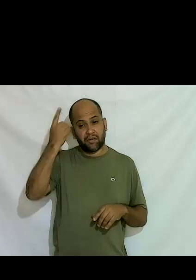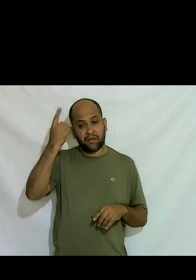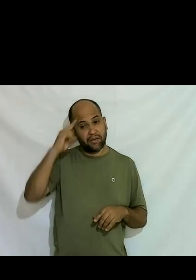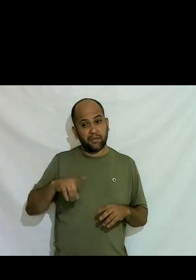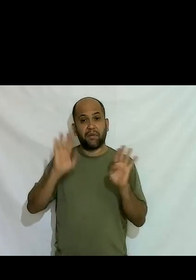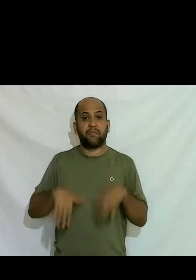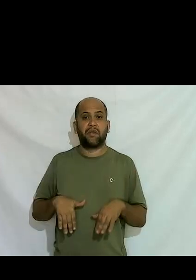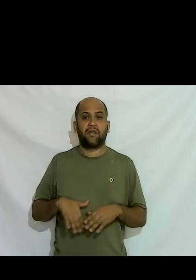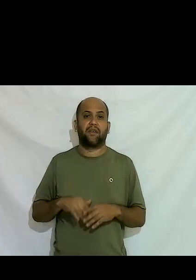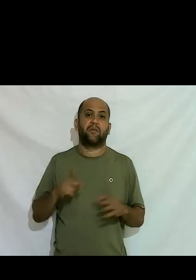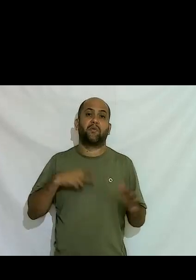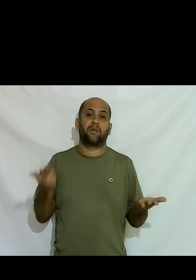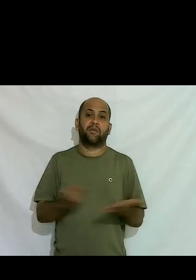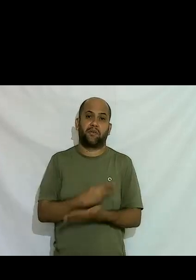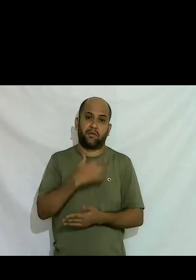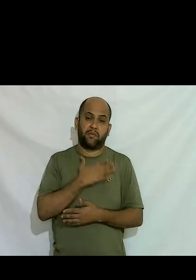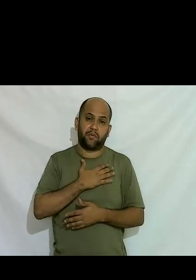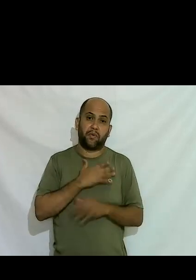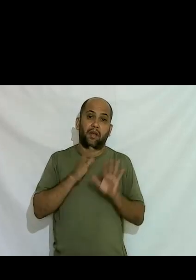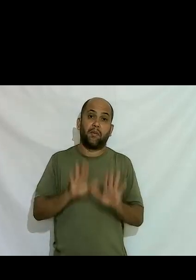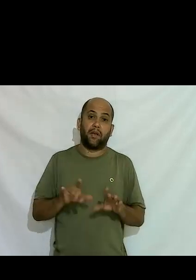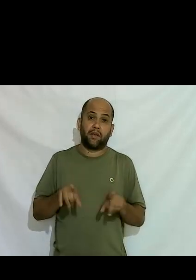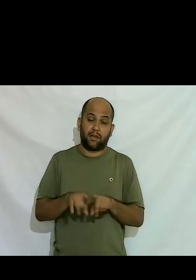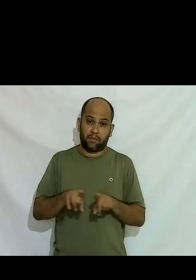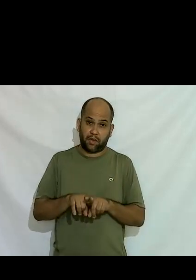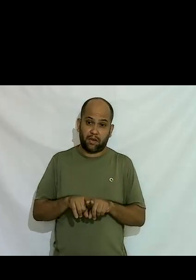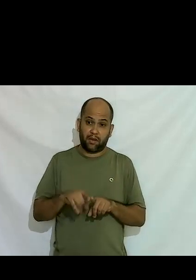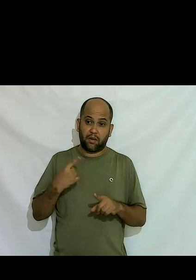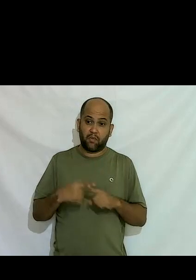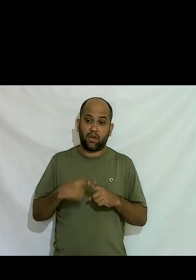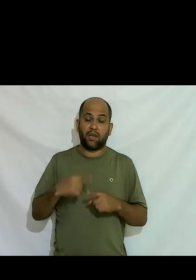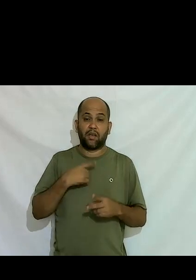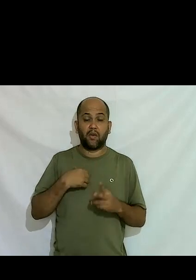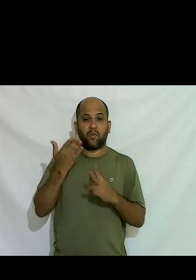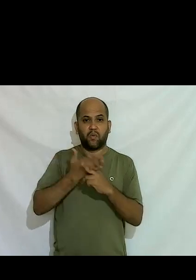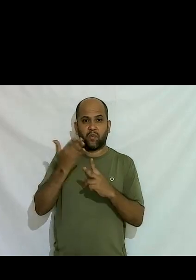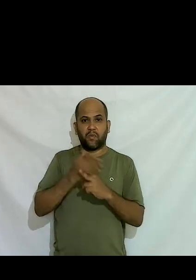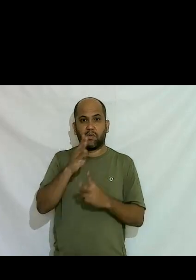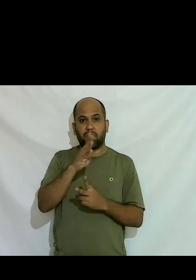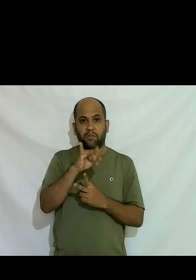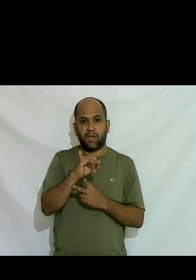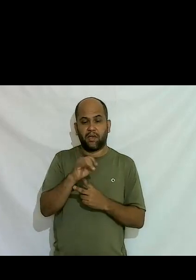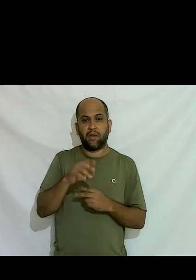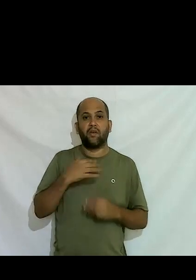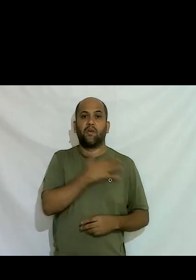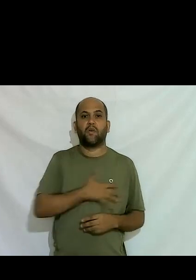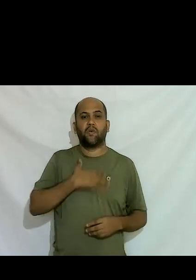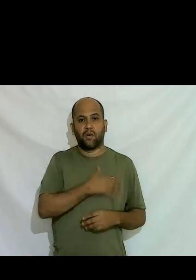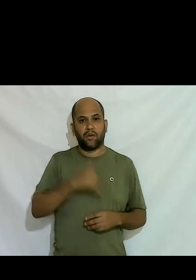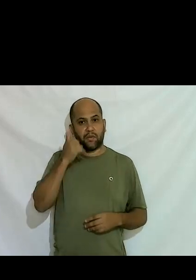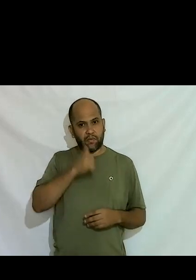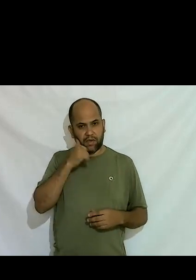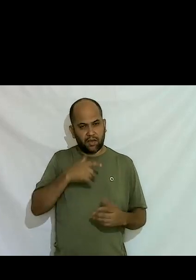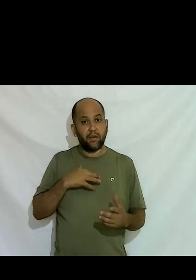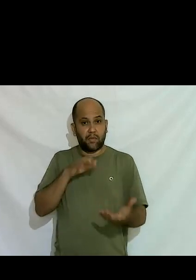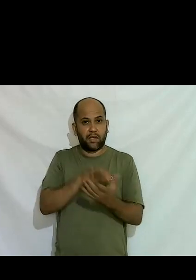o que acontecia comigo até porque eu sou bi e eu gosto de mulher né tanto que casei com uma né depois